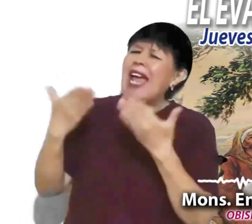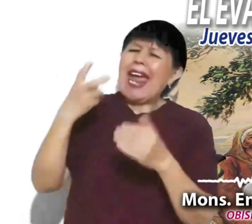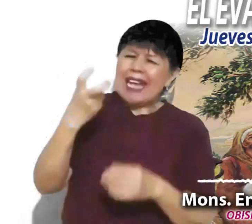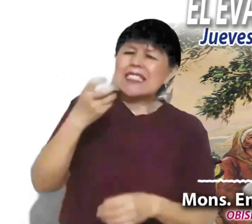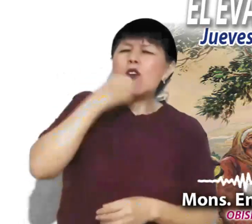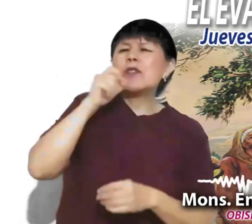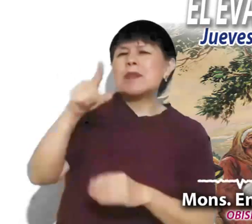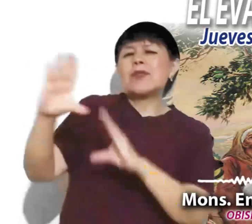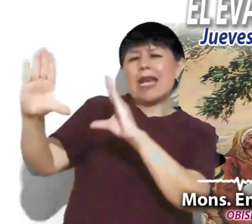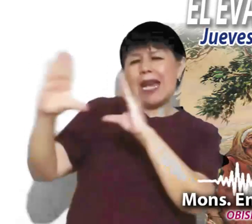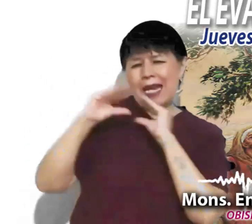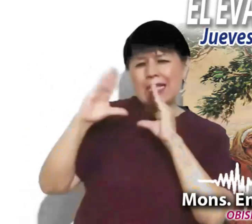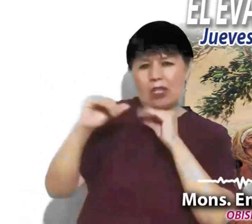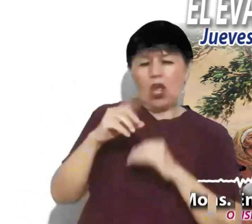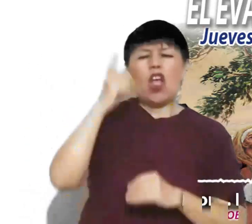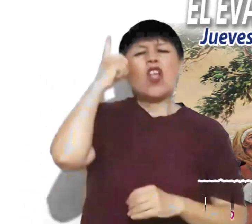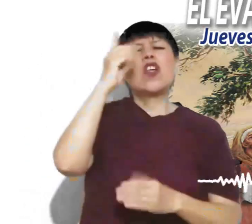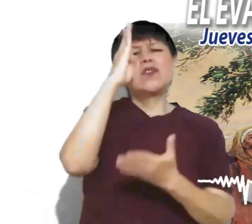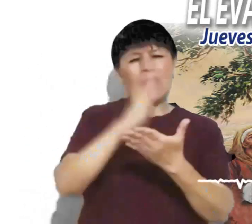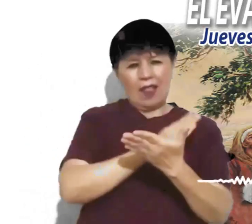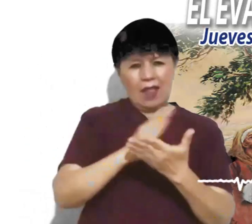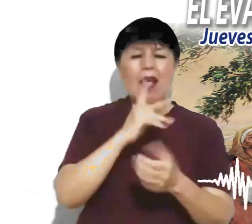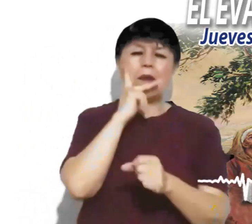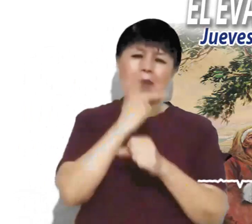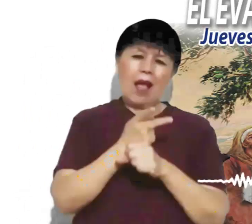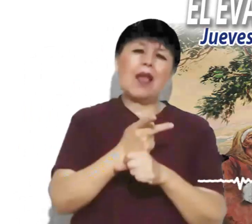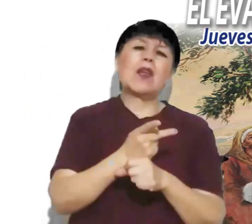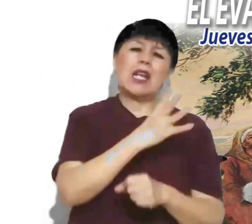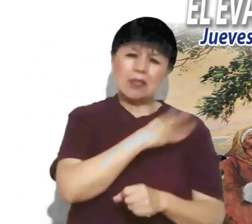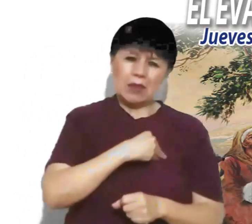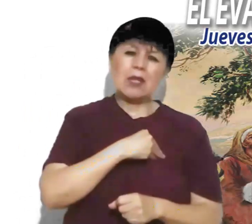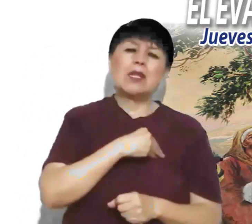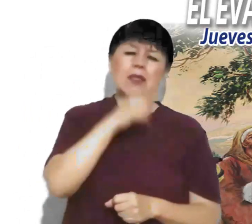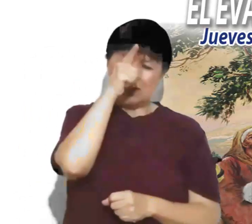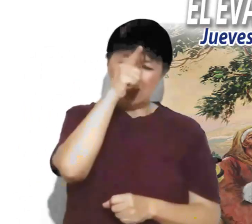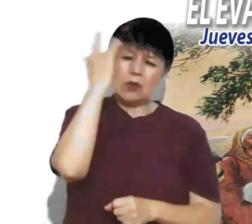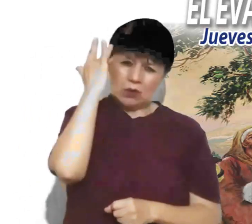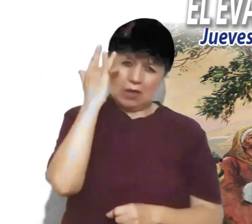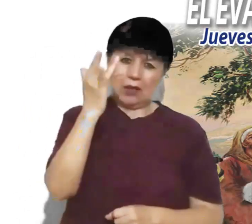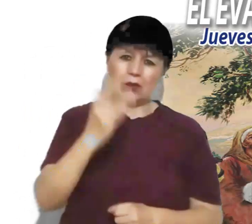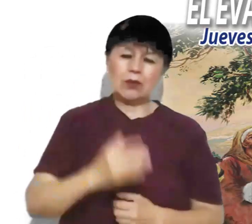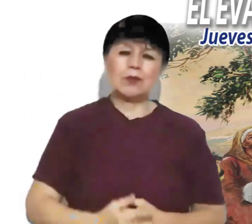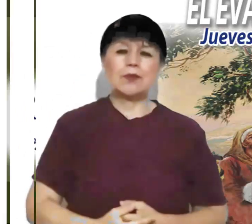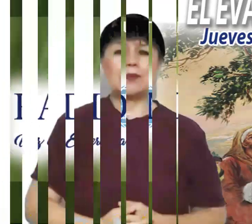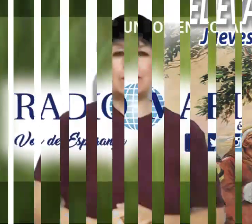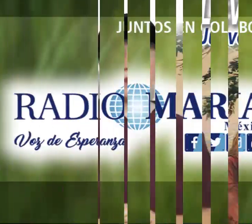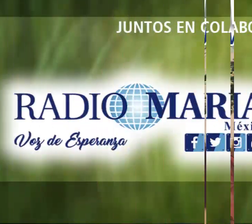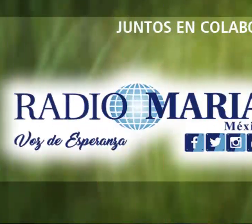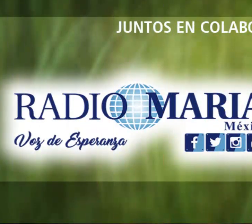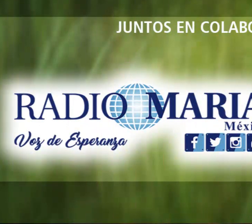Señor nos enseñó. El Señor te bendiga en nombre del Padre y del Hijo y del Espíritu Santo.